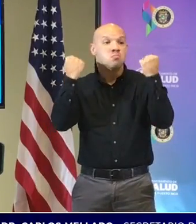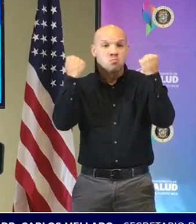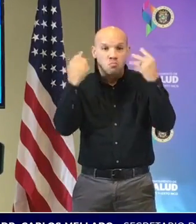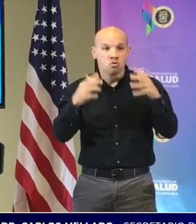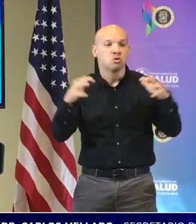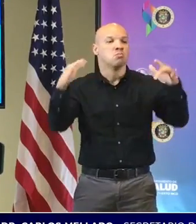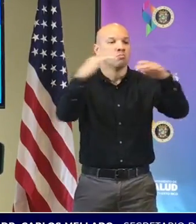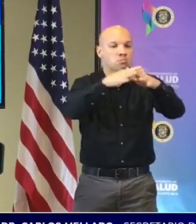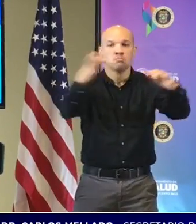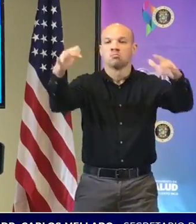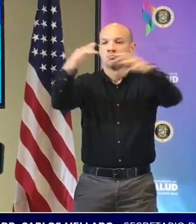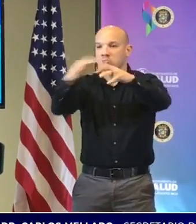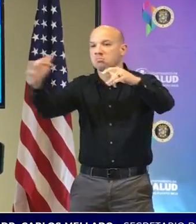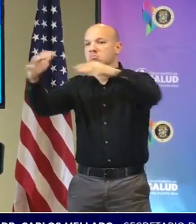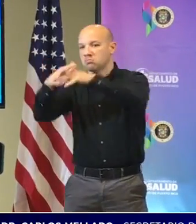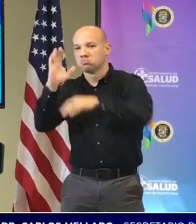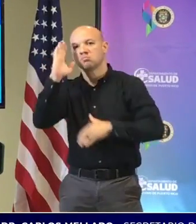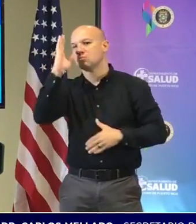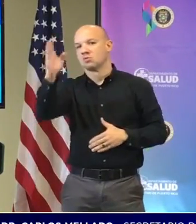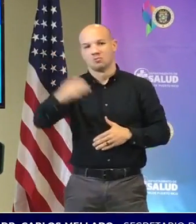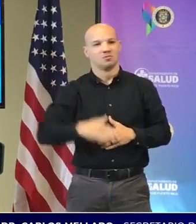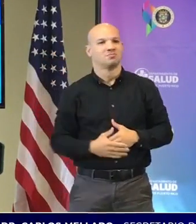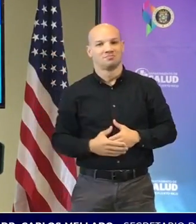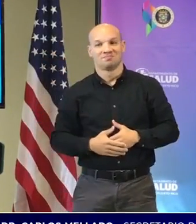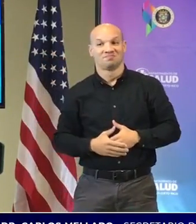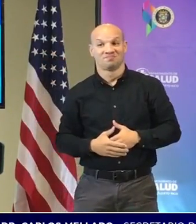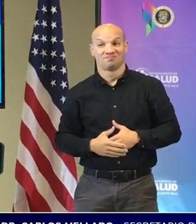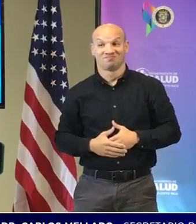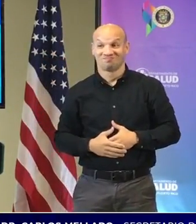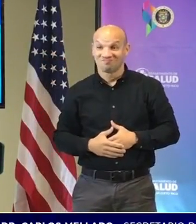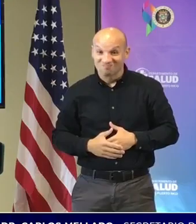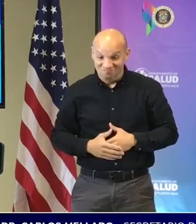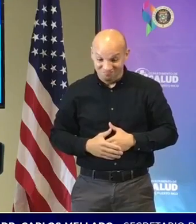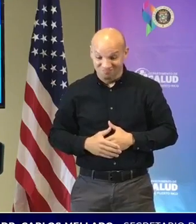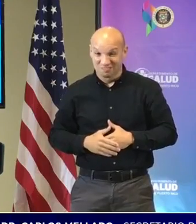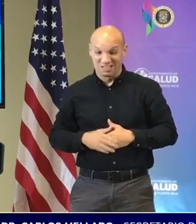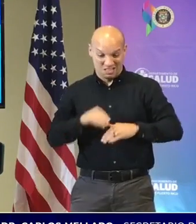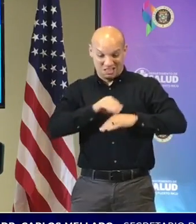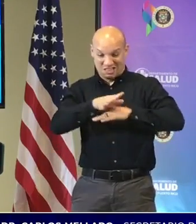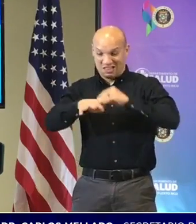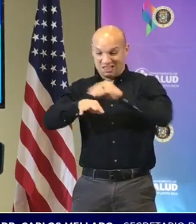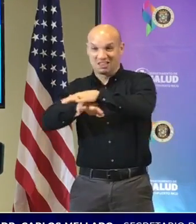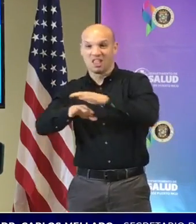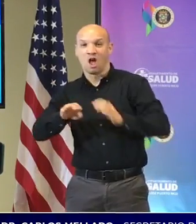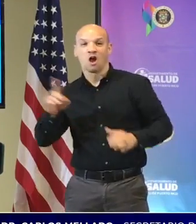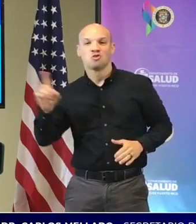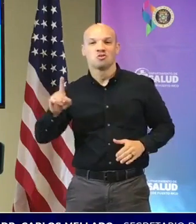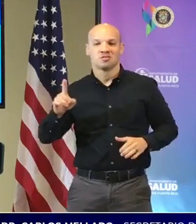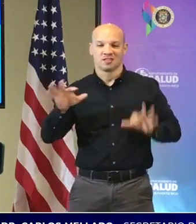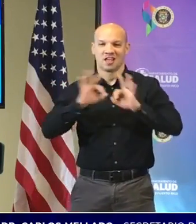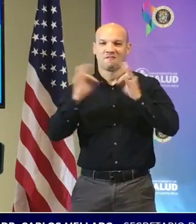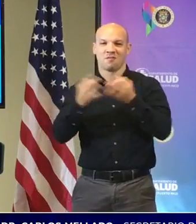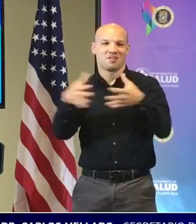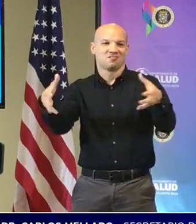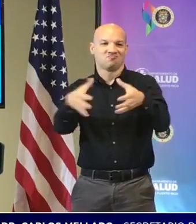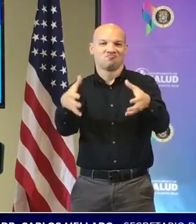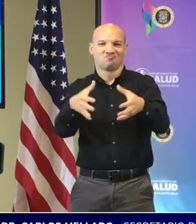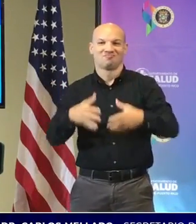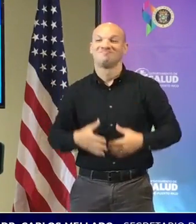la gran cantidad de contagios están ocurriendo en actividades familiares por lo tanto la exhortación es